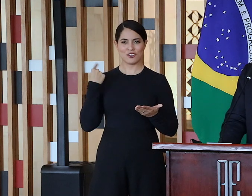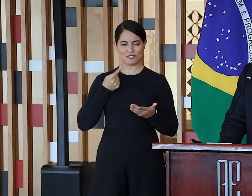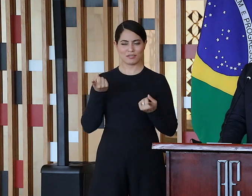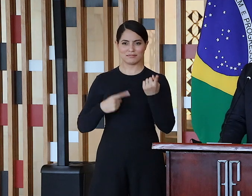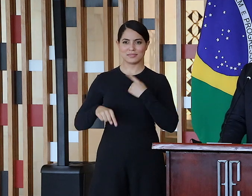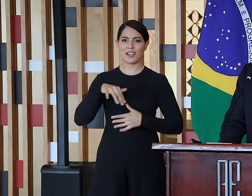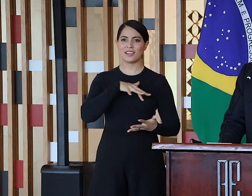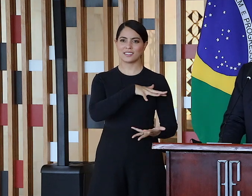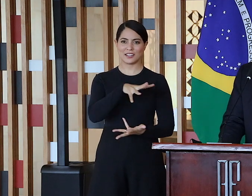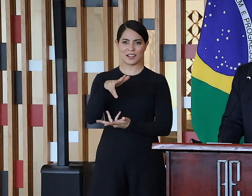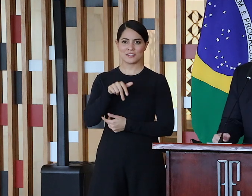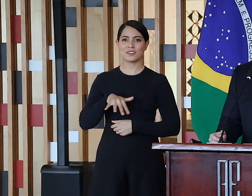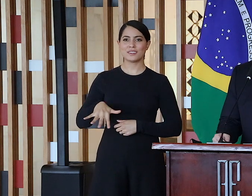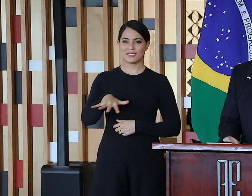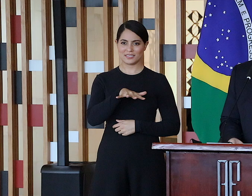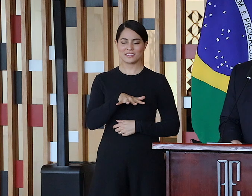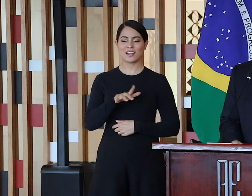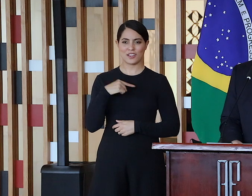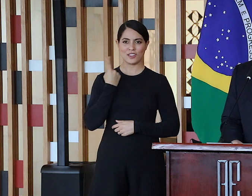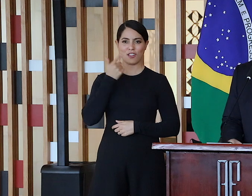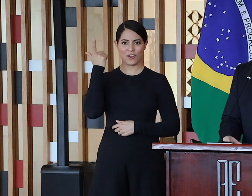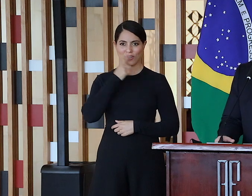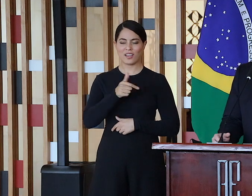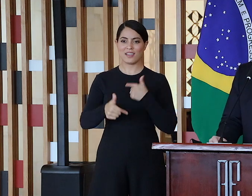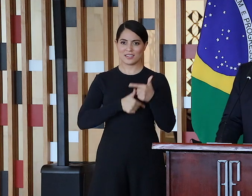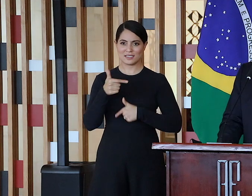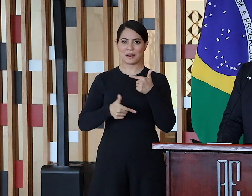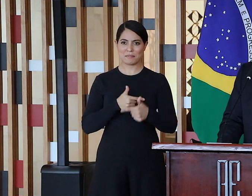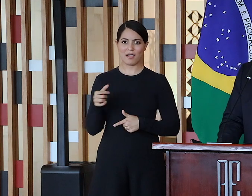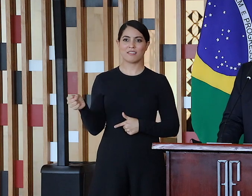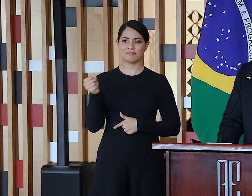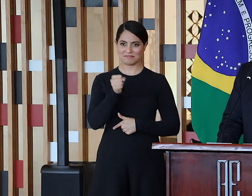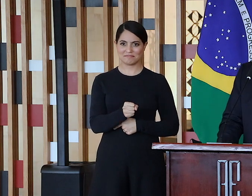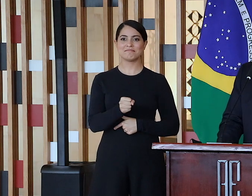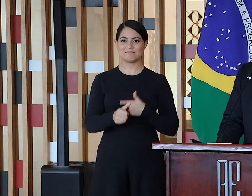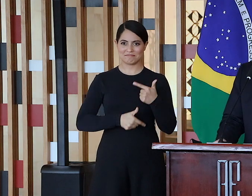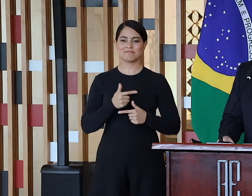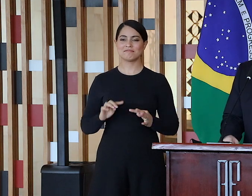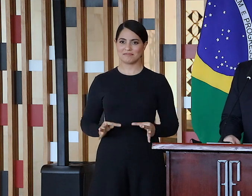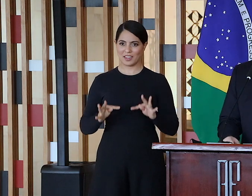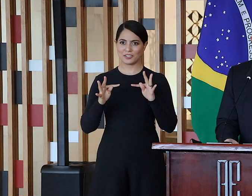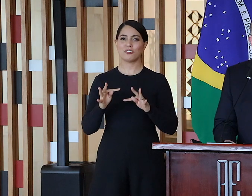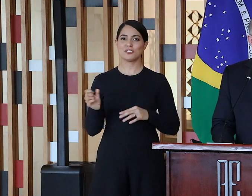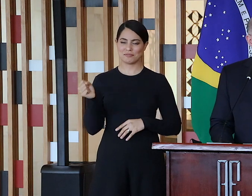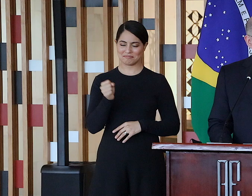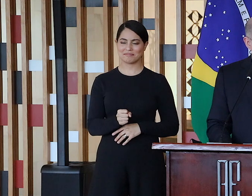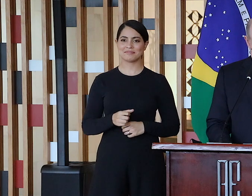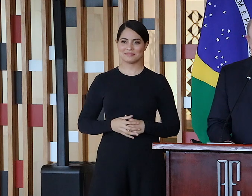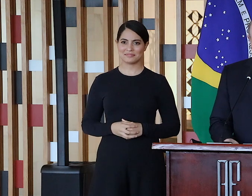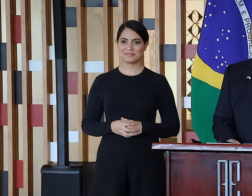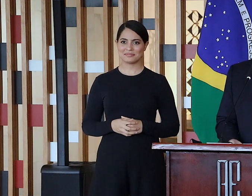internacionais do setor, trazendo mais renda, empregos e tecnologias para o nosso país. contem